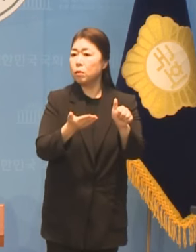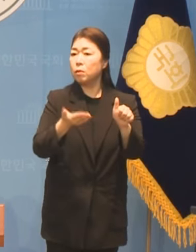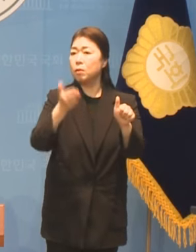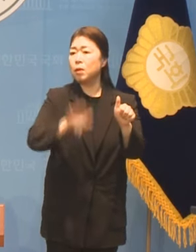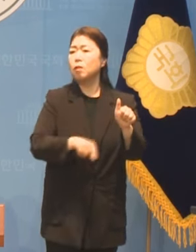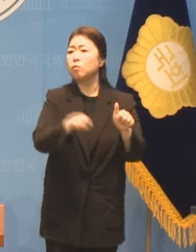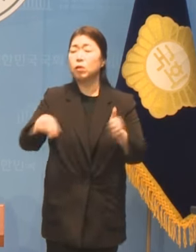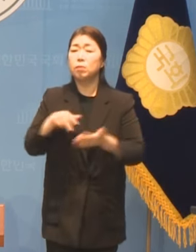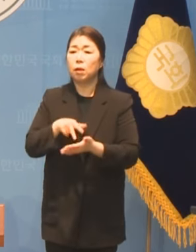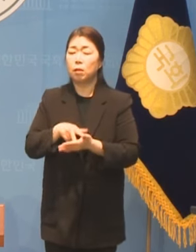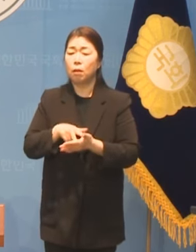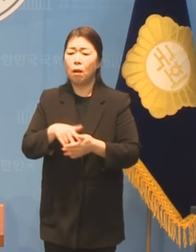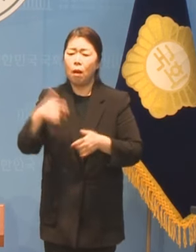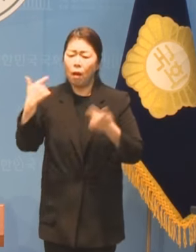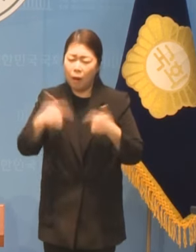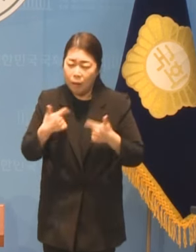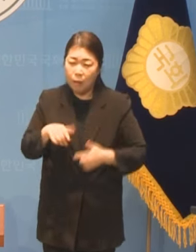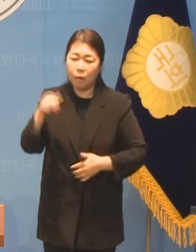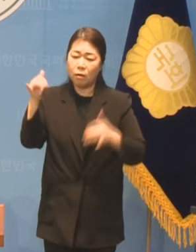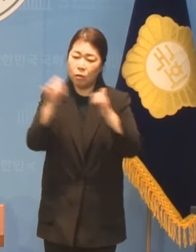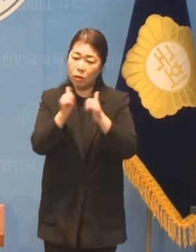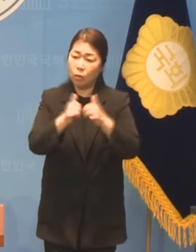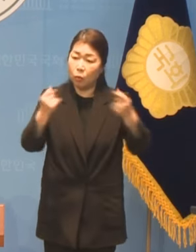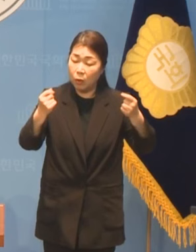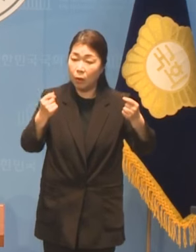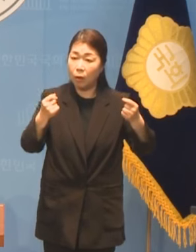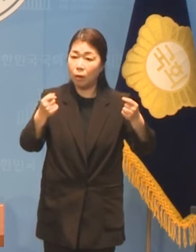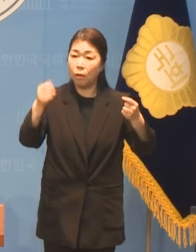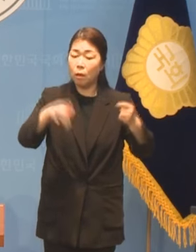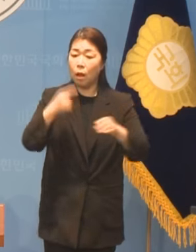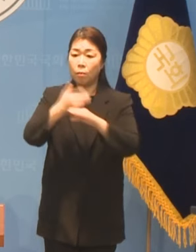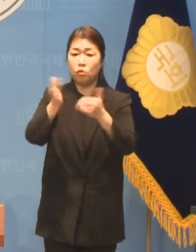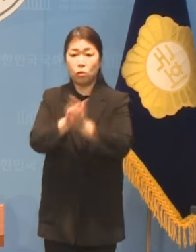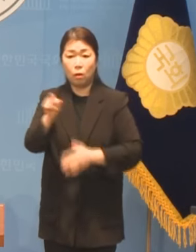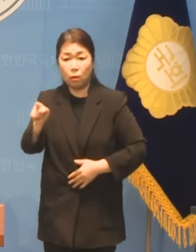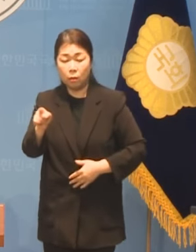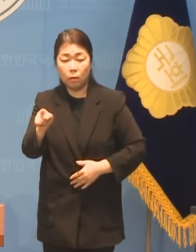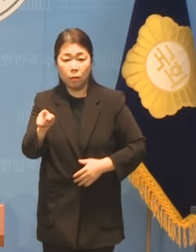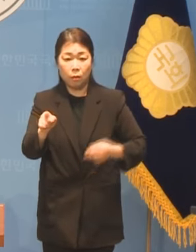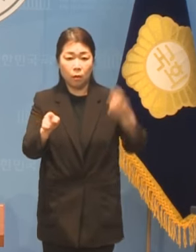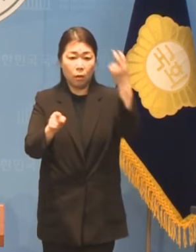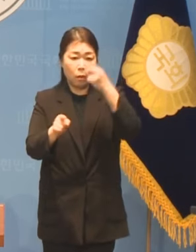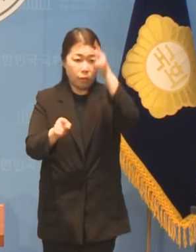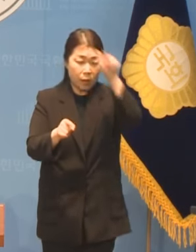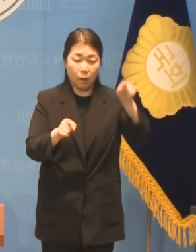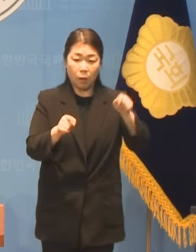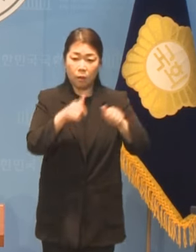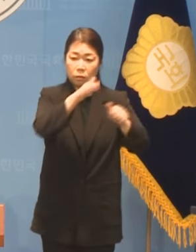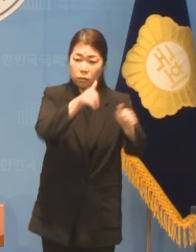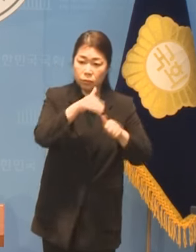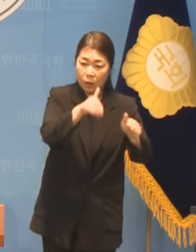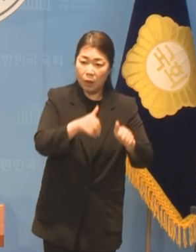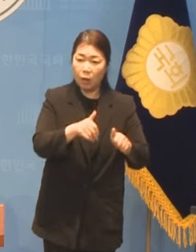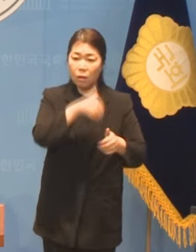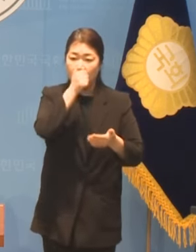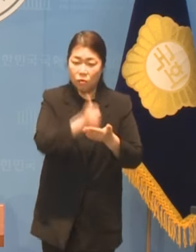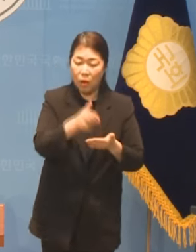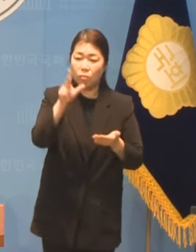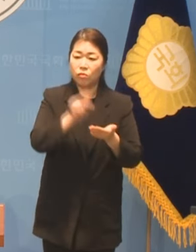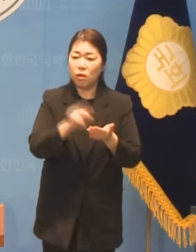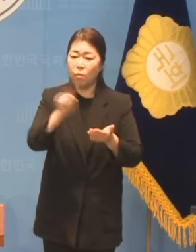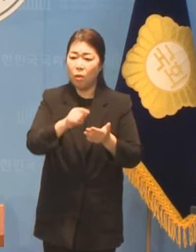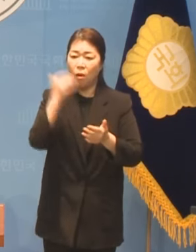사는 것이 전쟁인데 민주당은 검찰과의 전쟁 말고는 아무런 관심이 없습니다 성폭력을